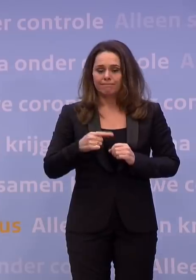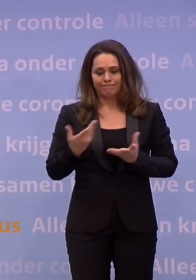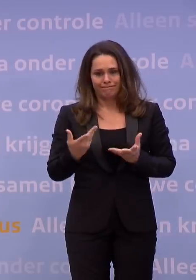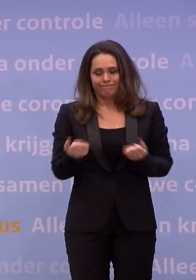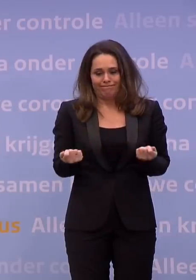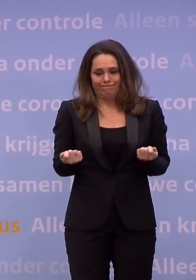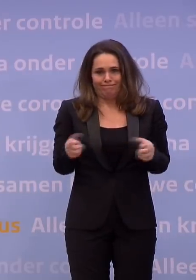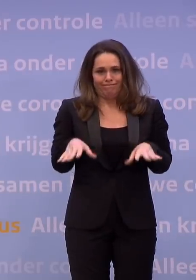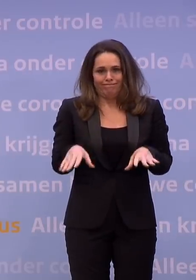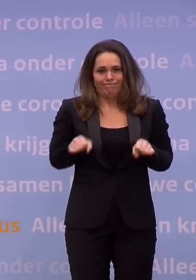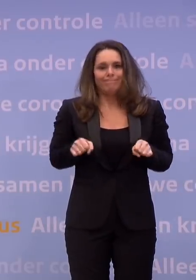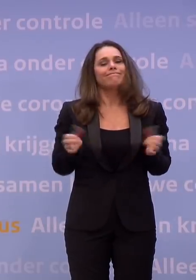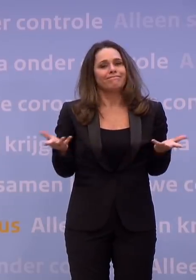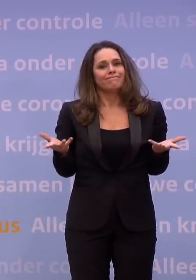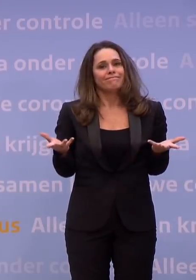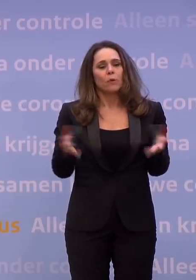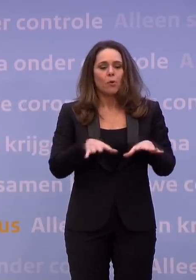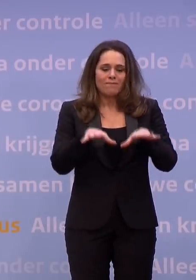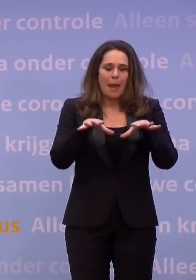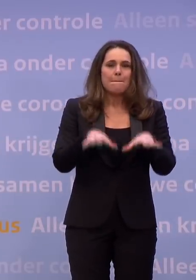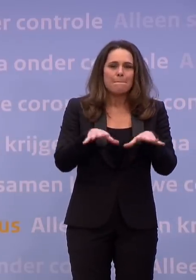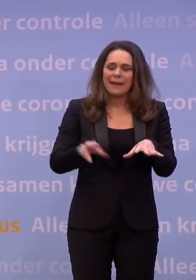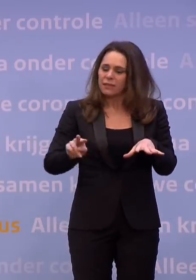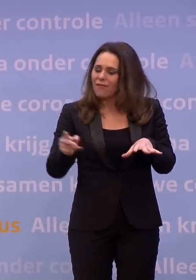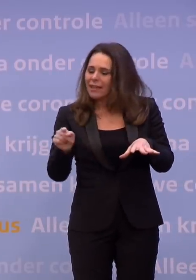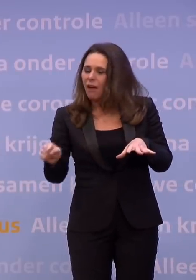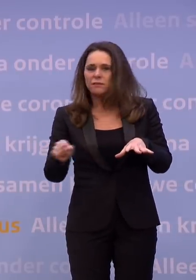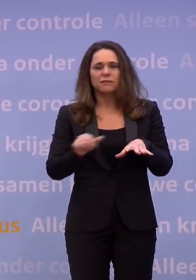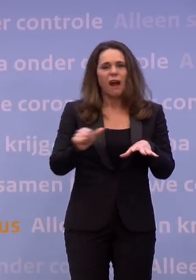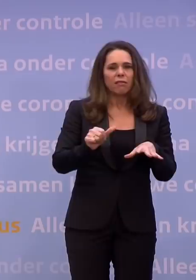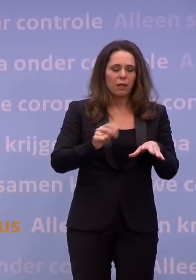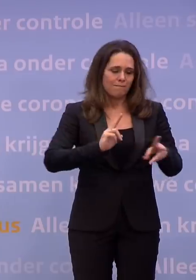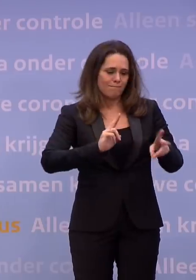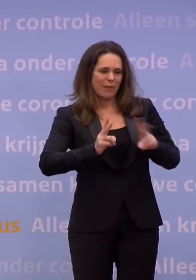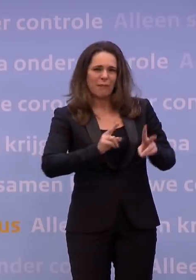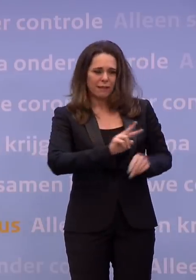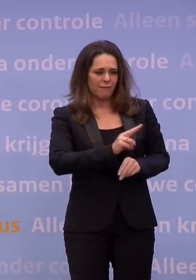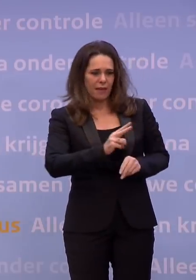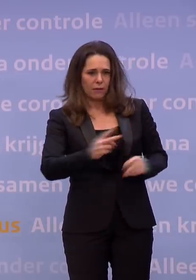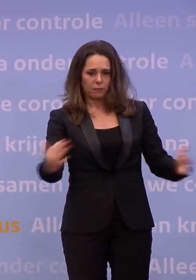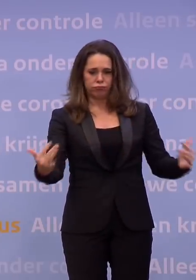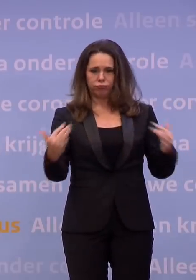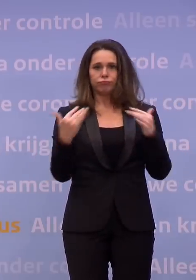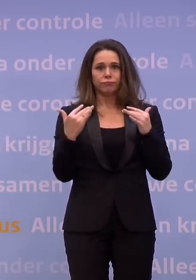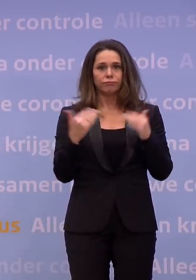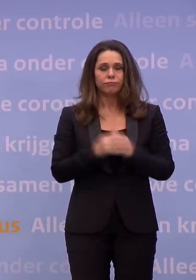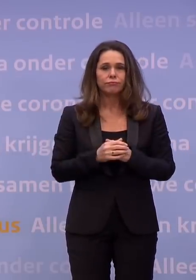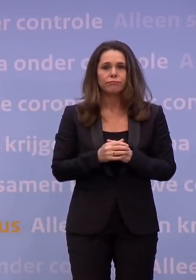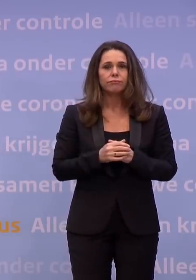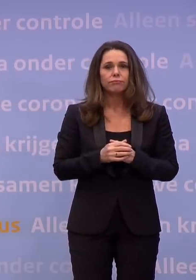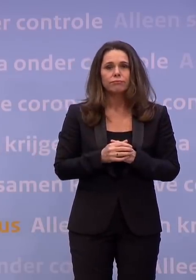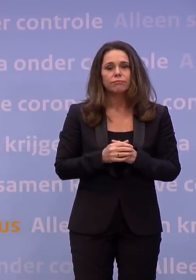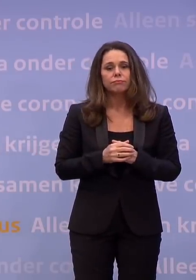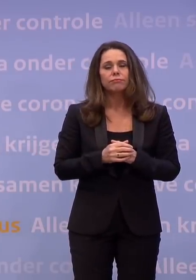coronavariant en andere meer besmettelijke varianten op ons afkomen. Alle deskundigen binnen en